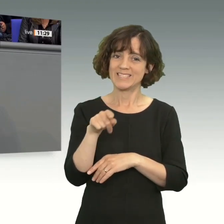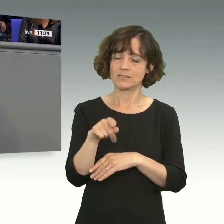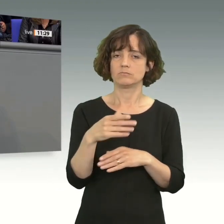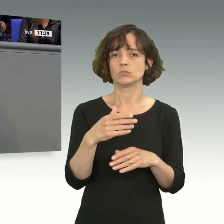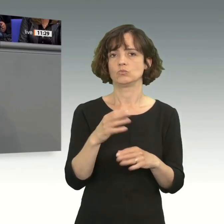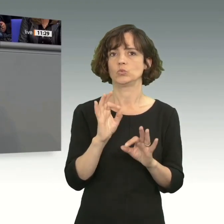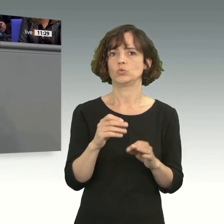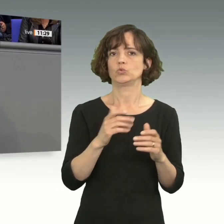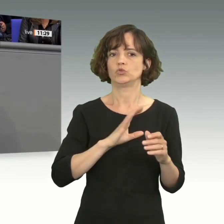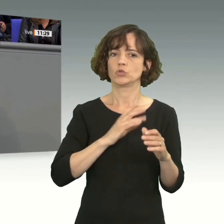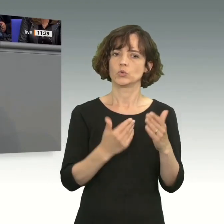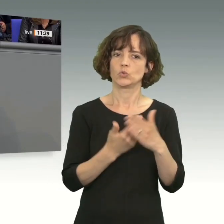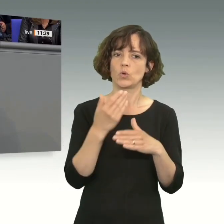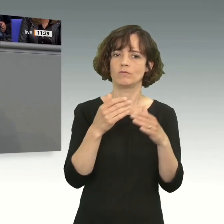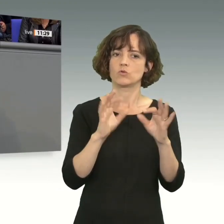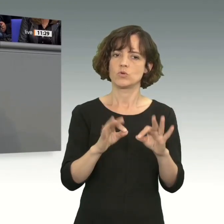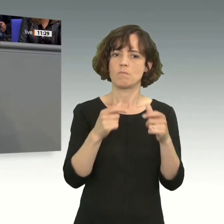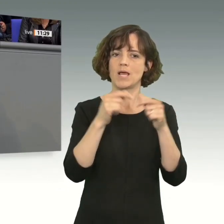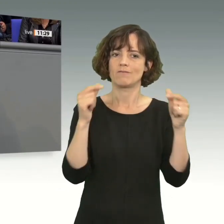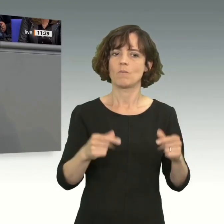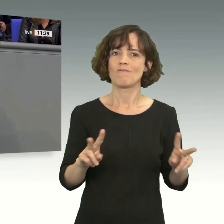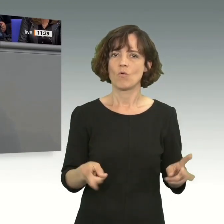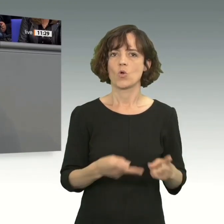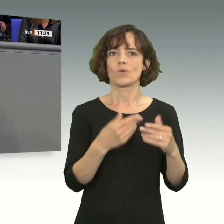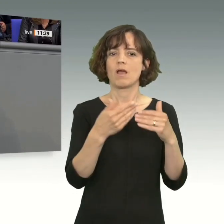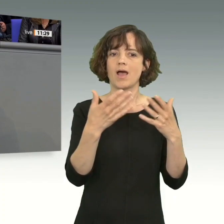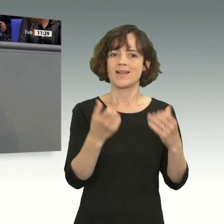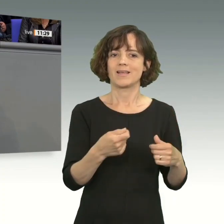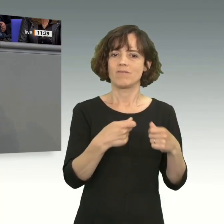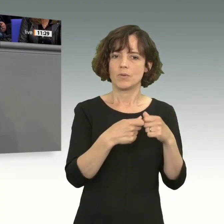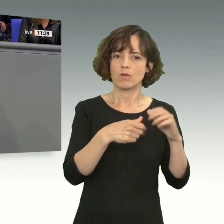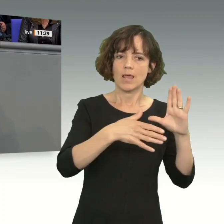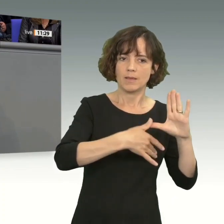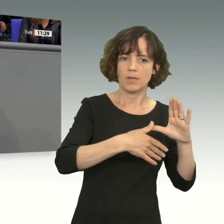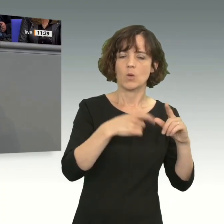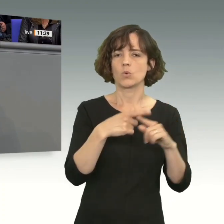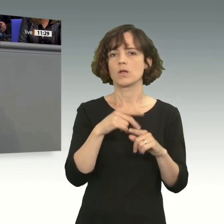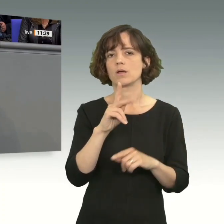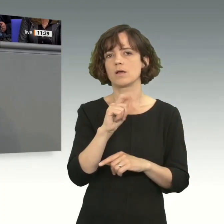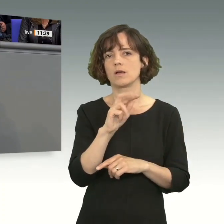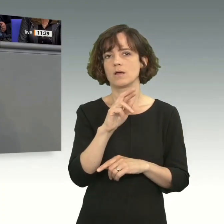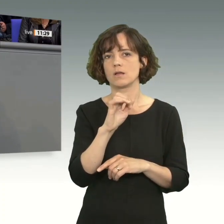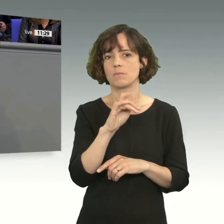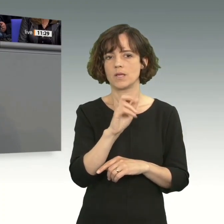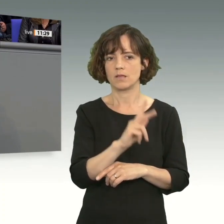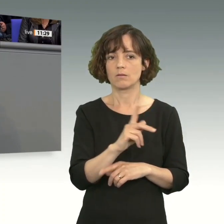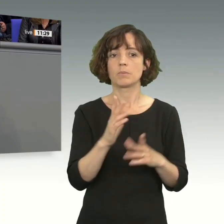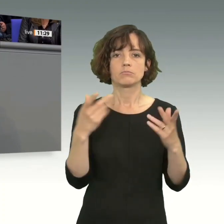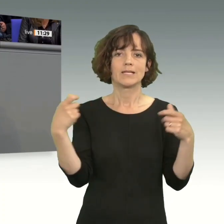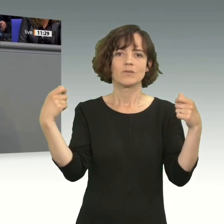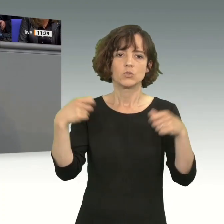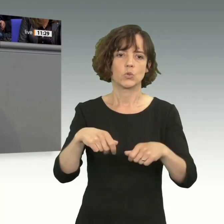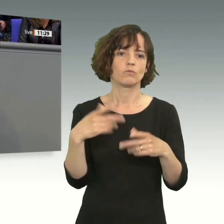Lateinamerika und der Karibik an, um vor allem in Investitionen in den Infrastrukturausbau und die digitale